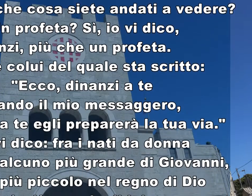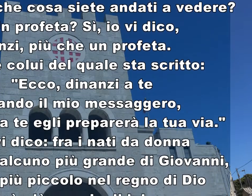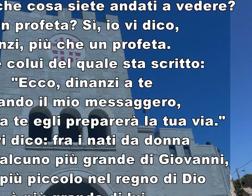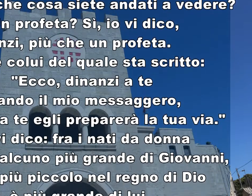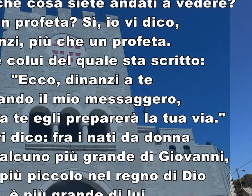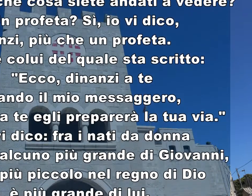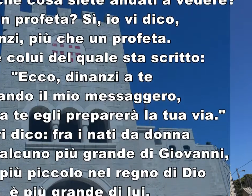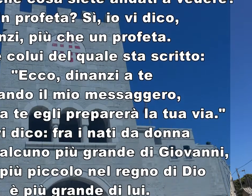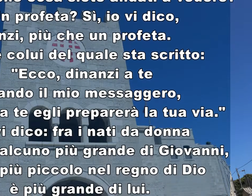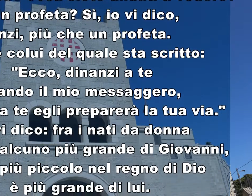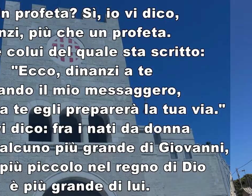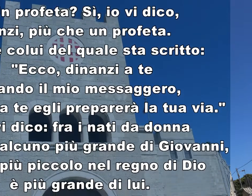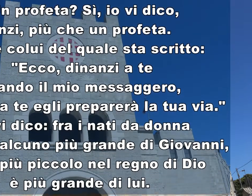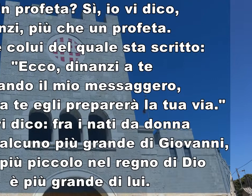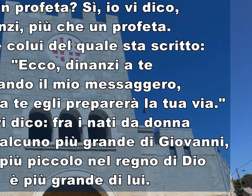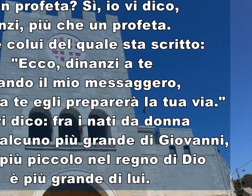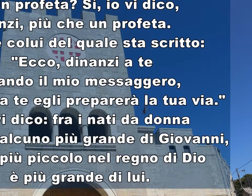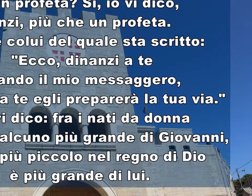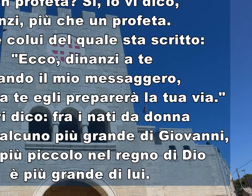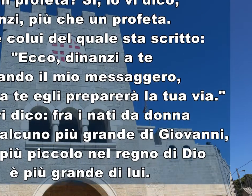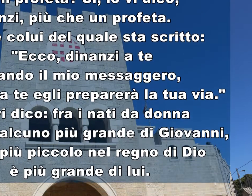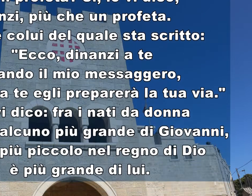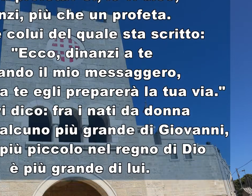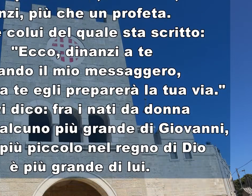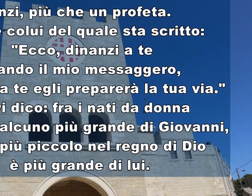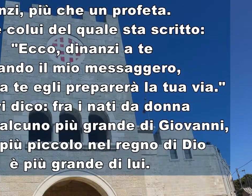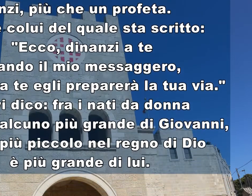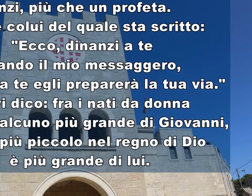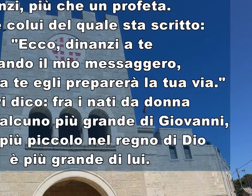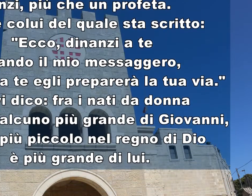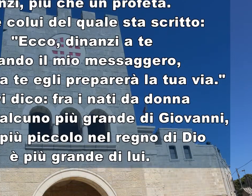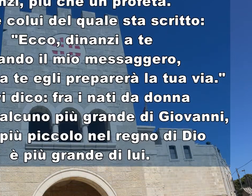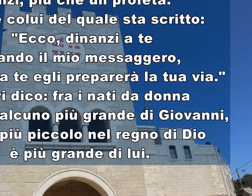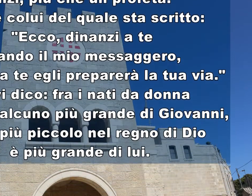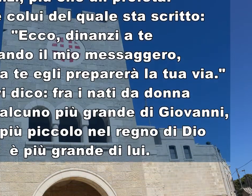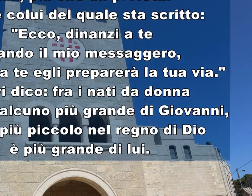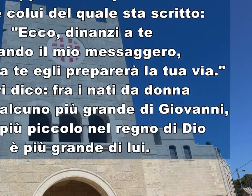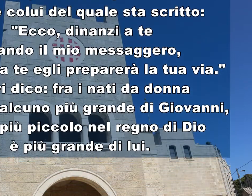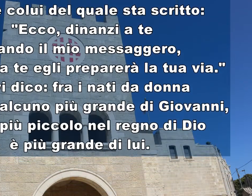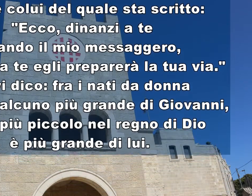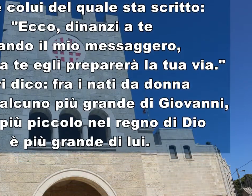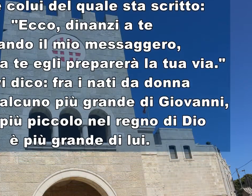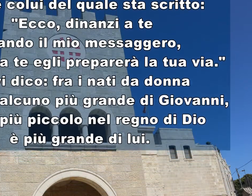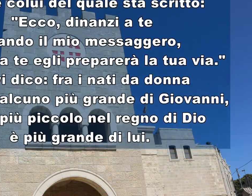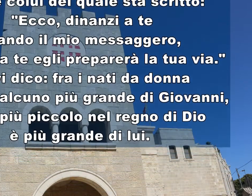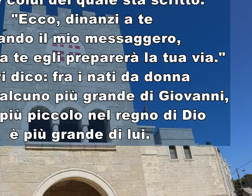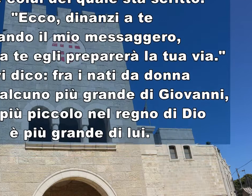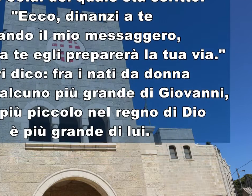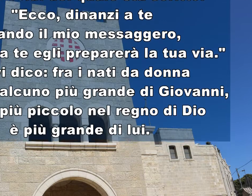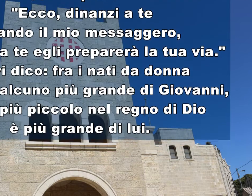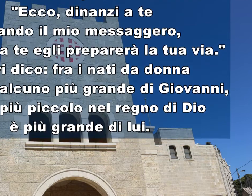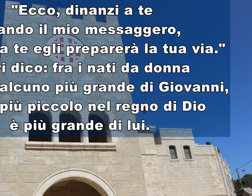Egli è colui del quale sta scritto Ecco, dinanzi a te mando il mio messaggero